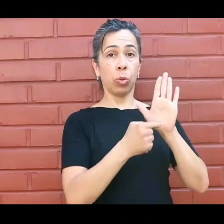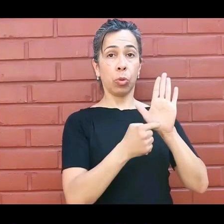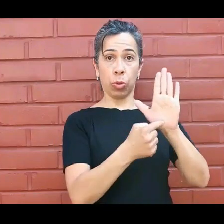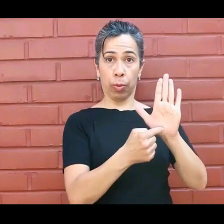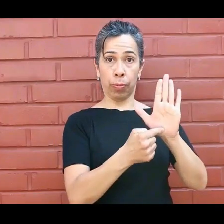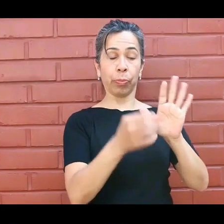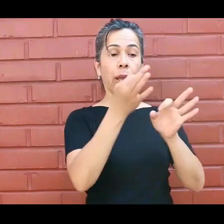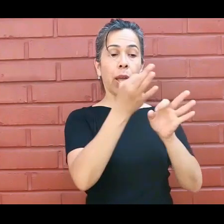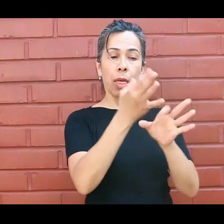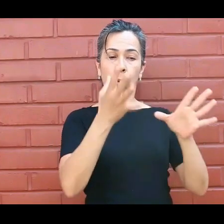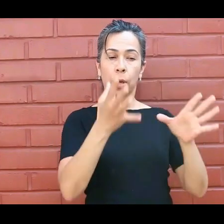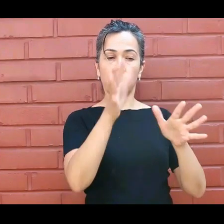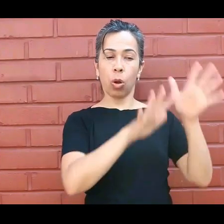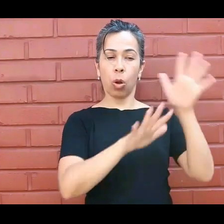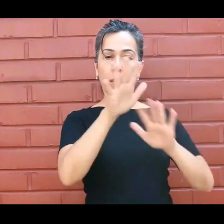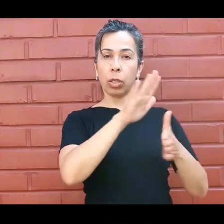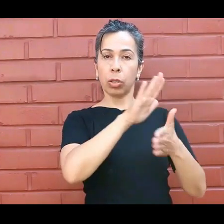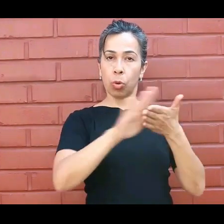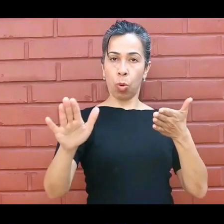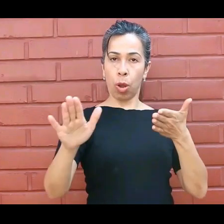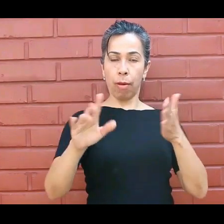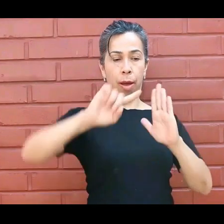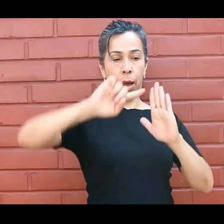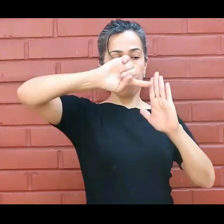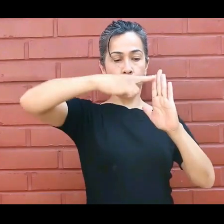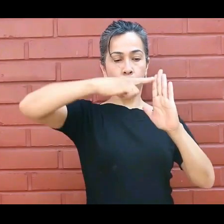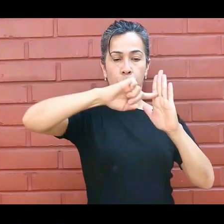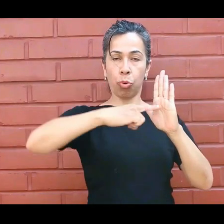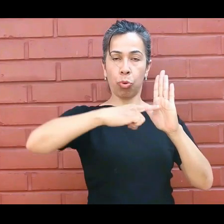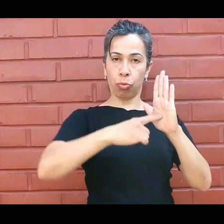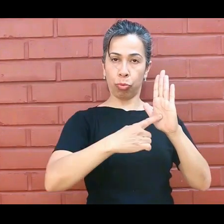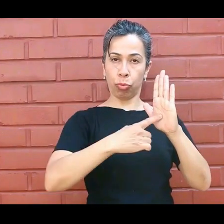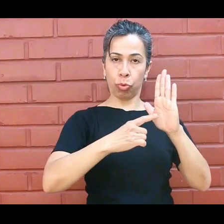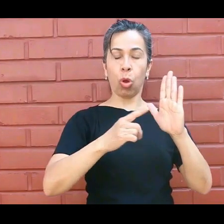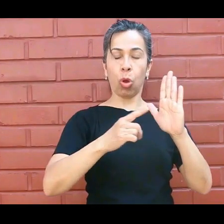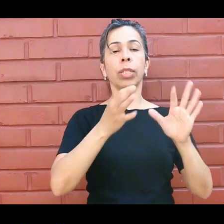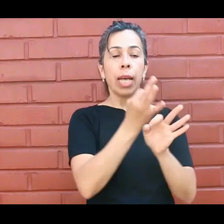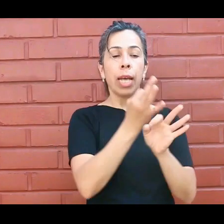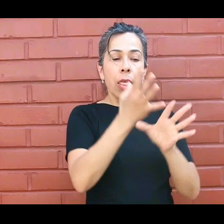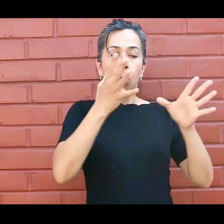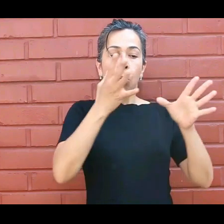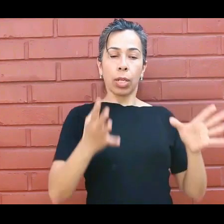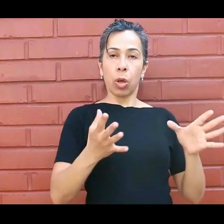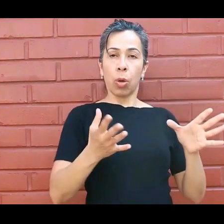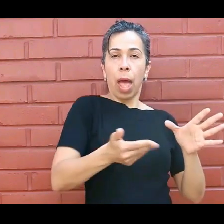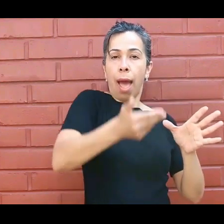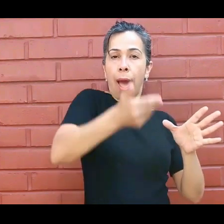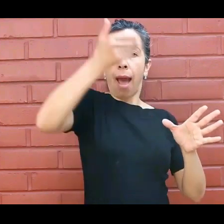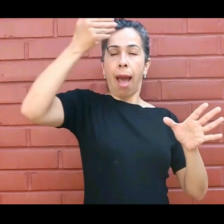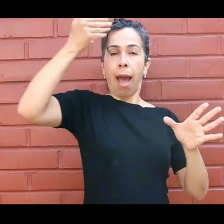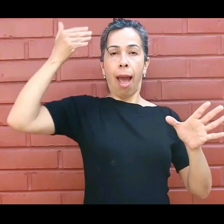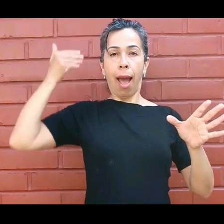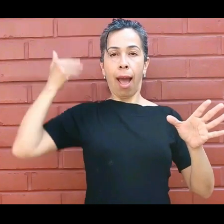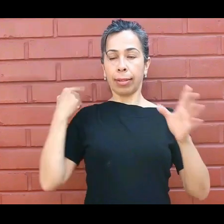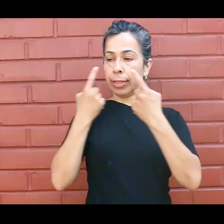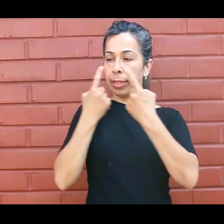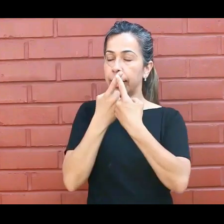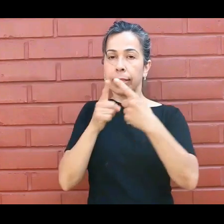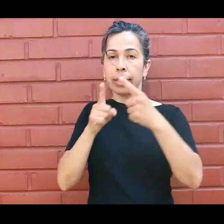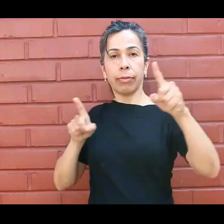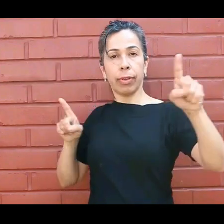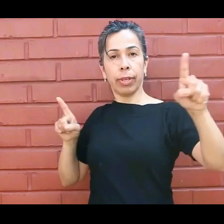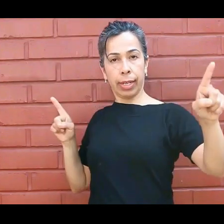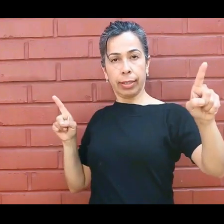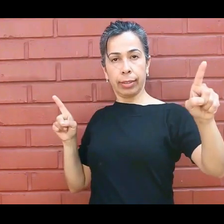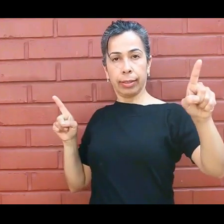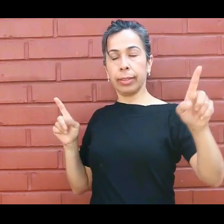Por otra parte, este régimen académico es cierto, tiene un montón de aspectos que